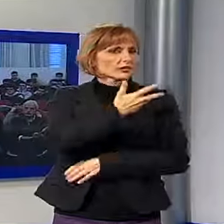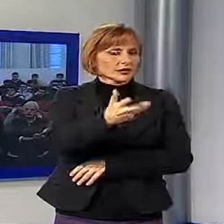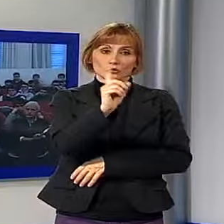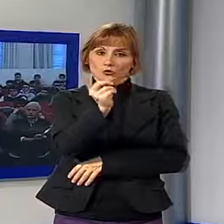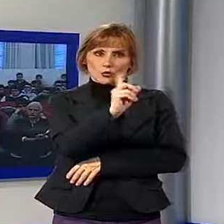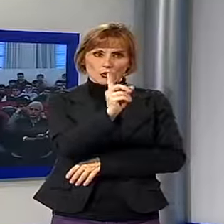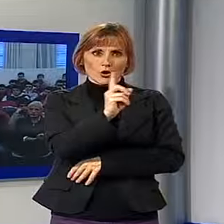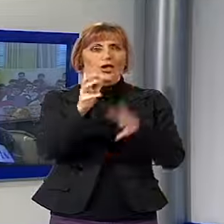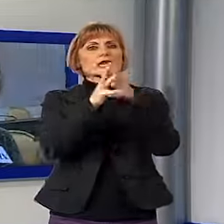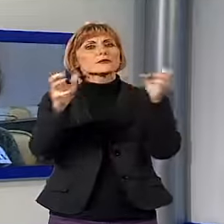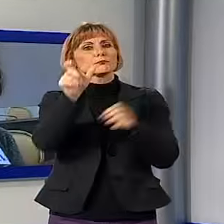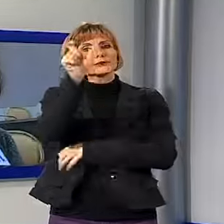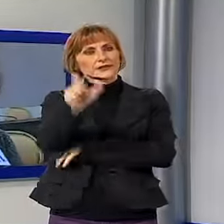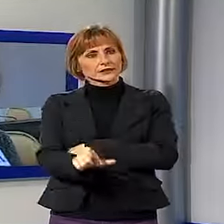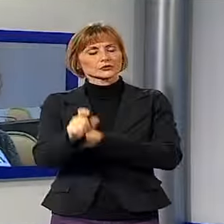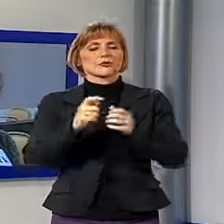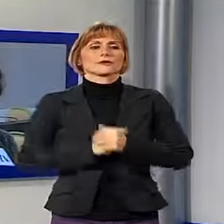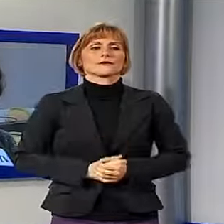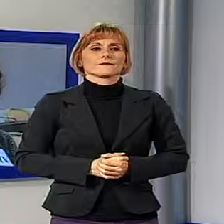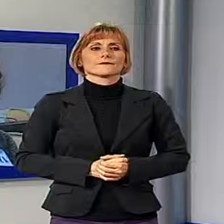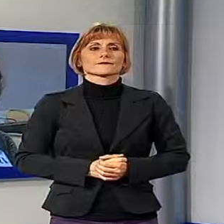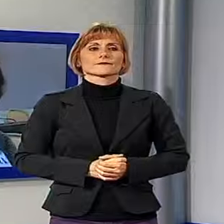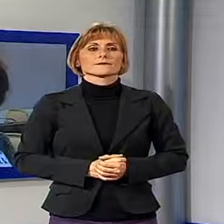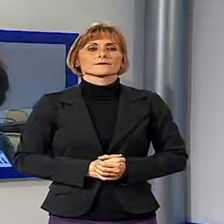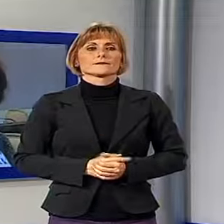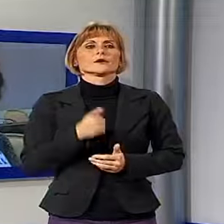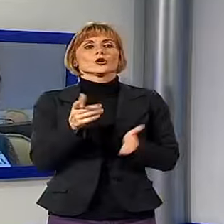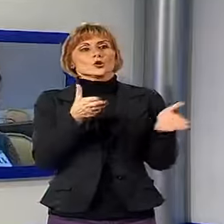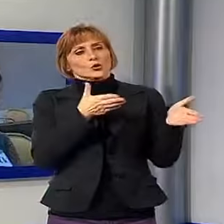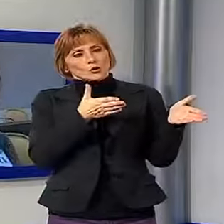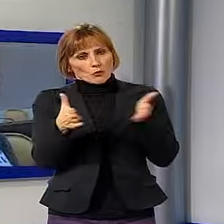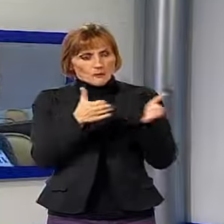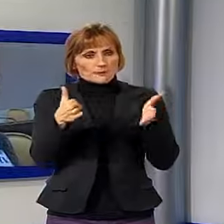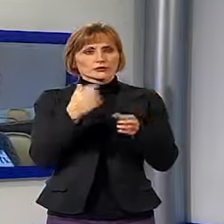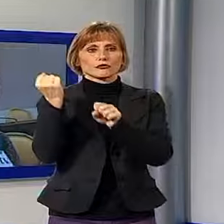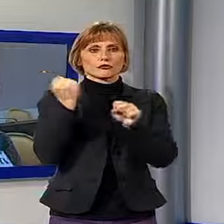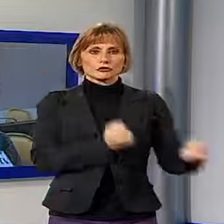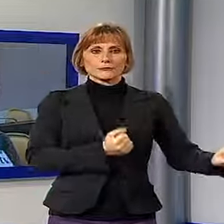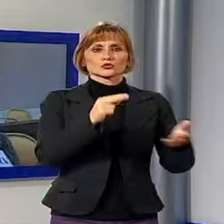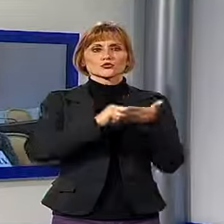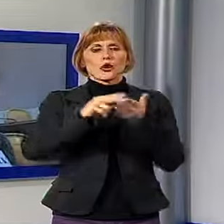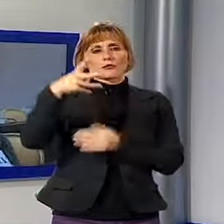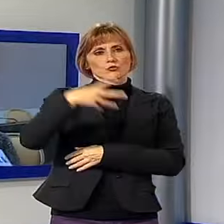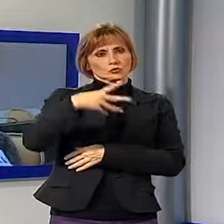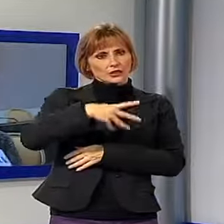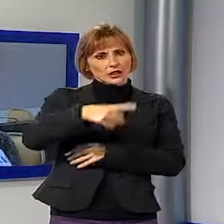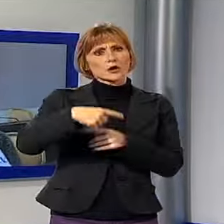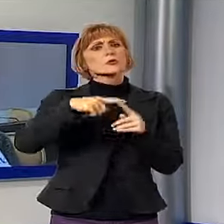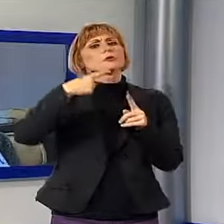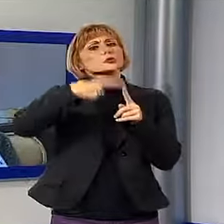che sia un momento fondamentale per la scuola di Mutigliano ma anche per tutti quanti gli istituti agrari speriamo della Toscana